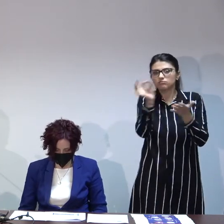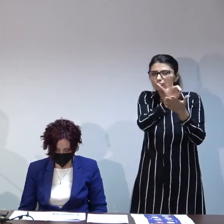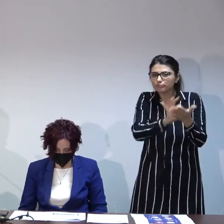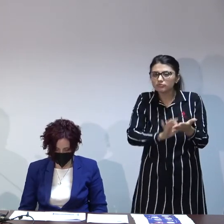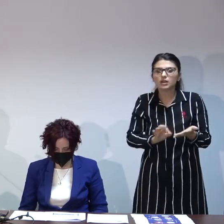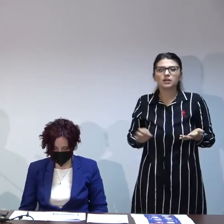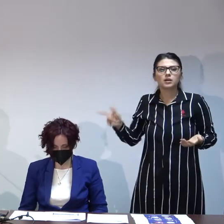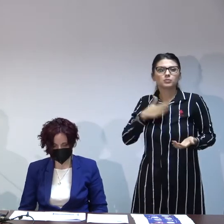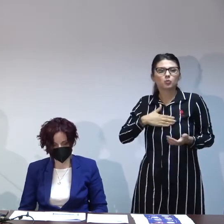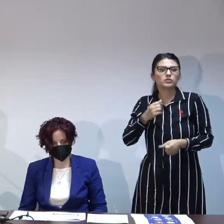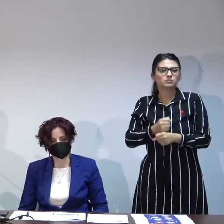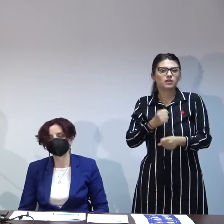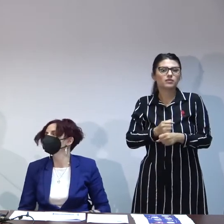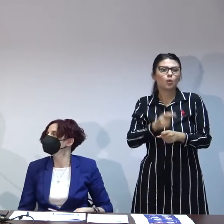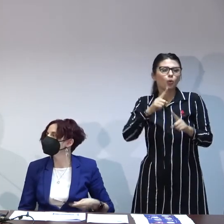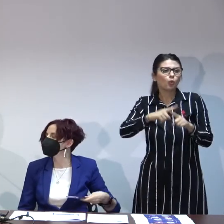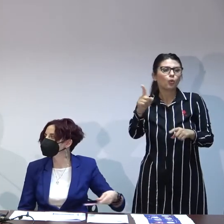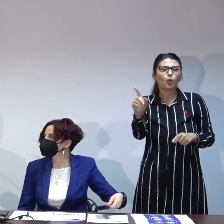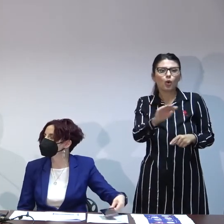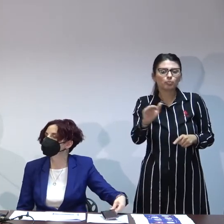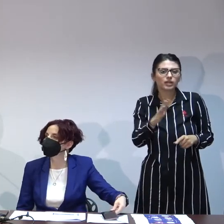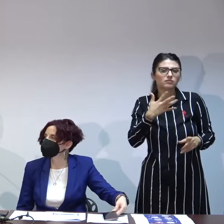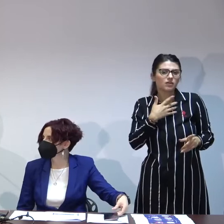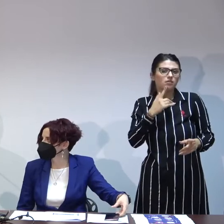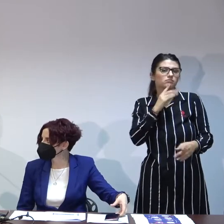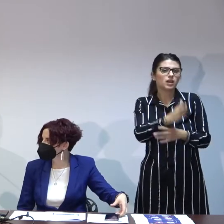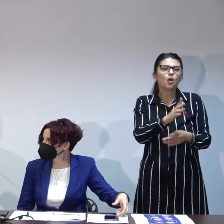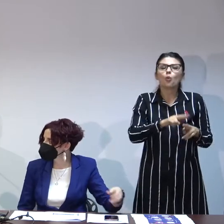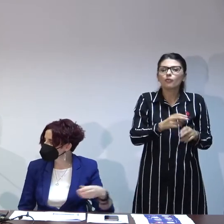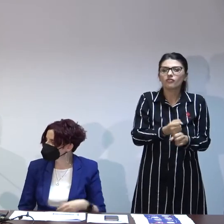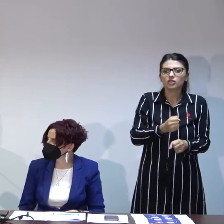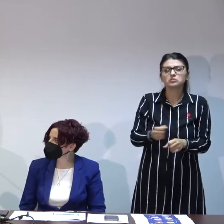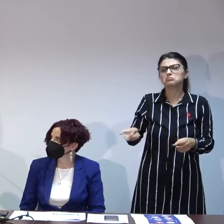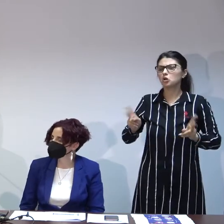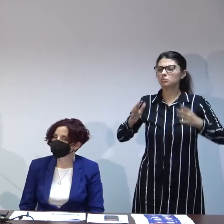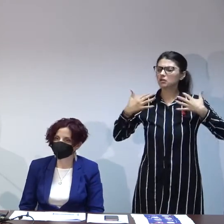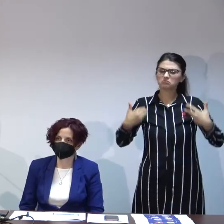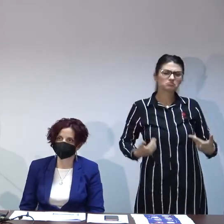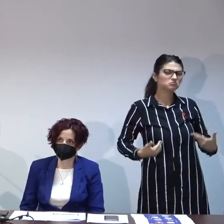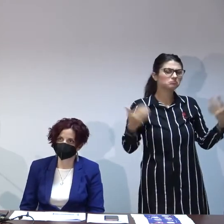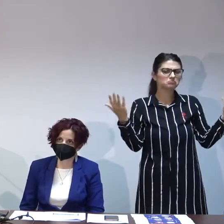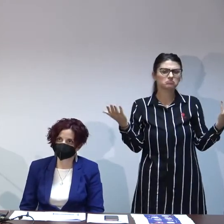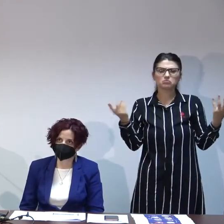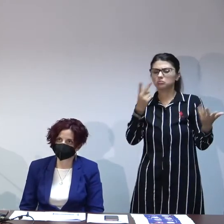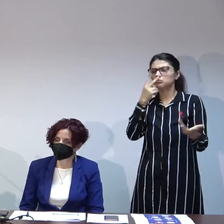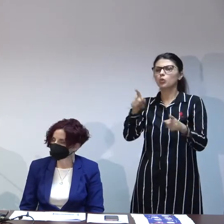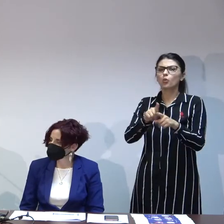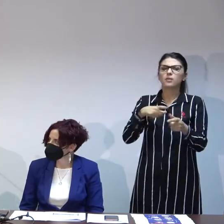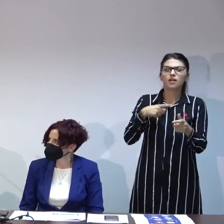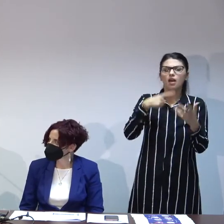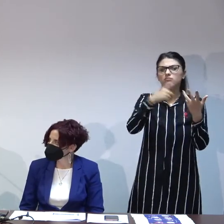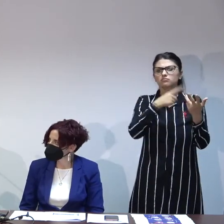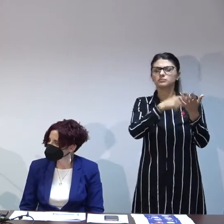intrăm în potrivire cu un copil am fost foarte relaxați cu privire la criterii și pentru că eram